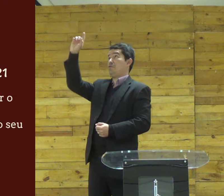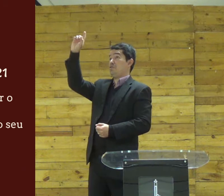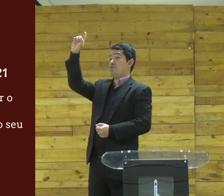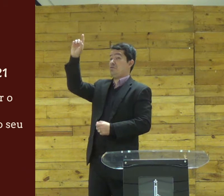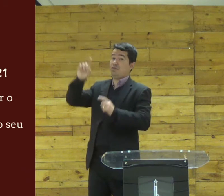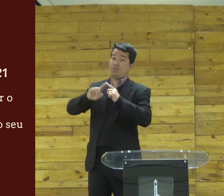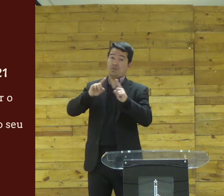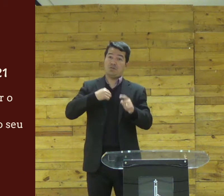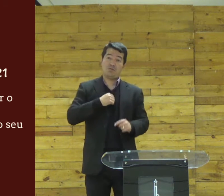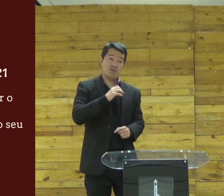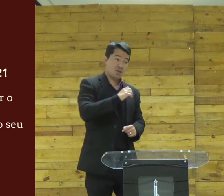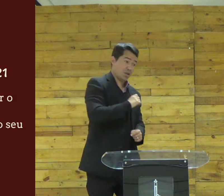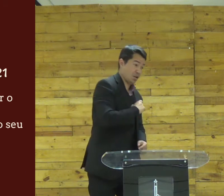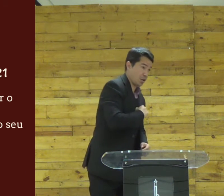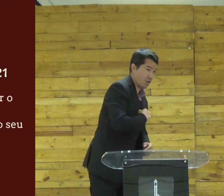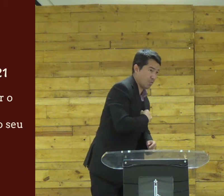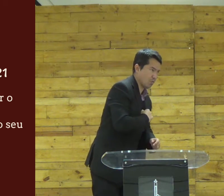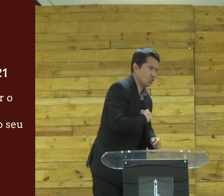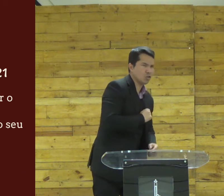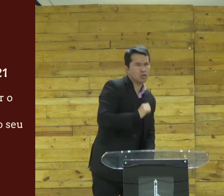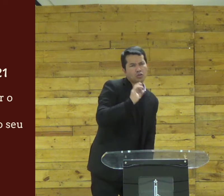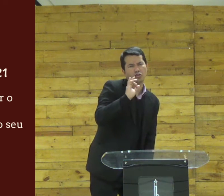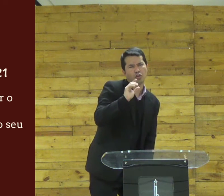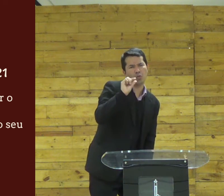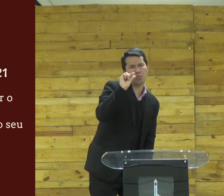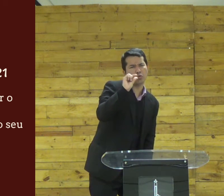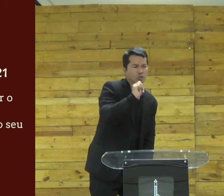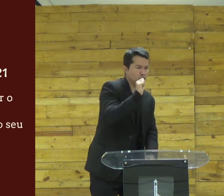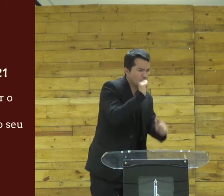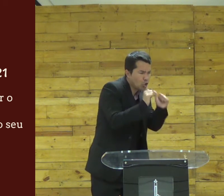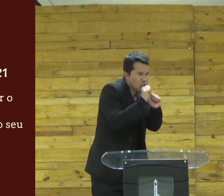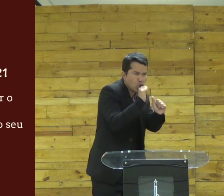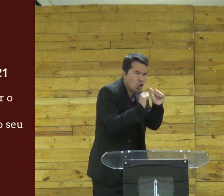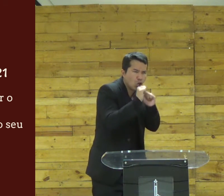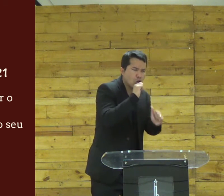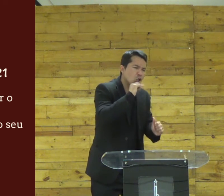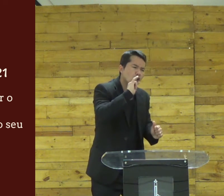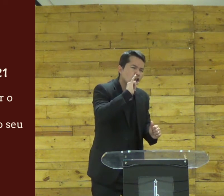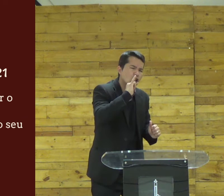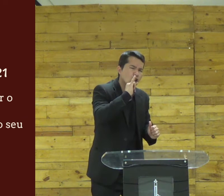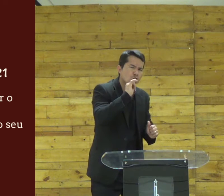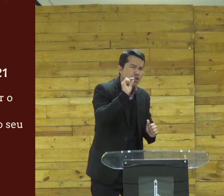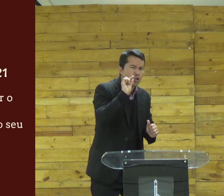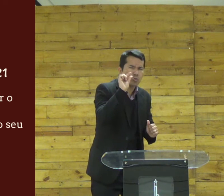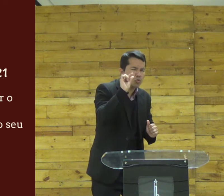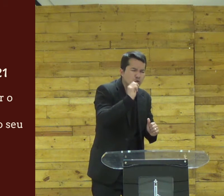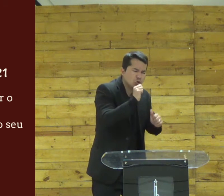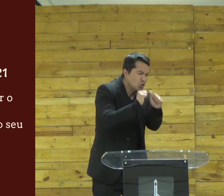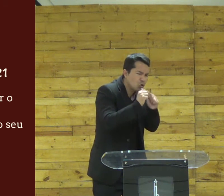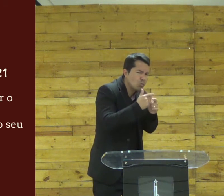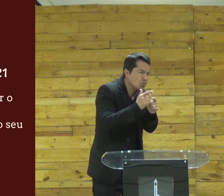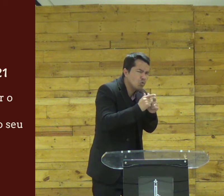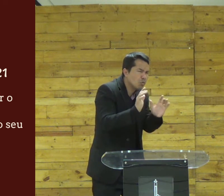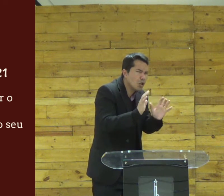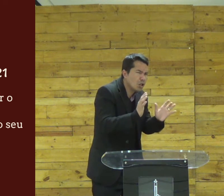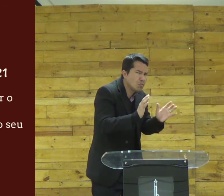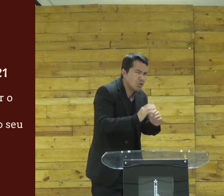ai mas eu amo Deus mas ó eu só preciso só daquilo eu gosto de beber um pouco sabe de vez em quando na sexta-feira só um